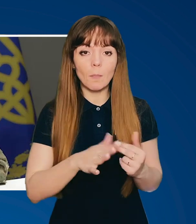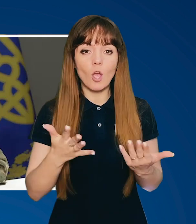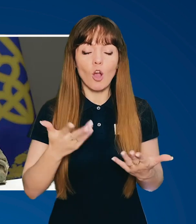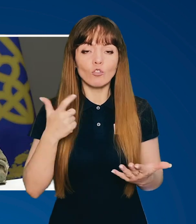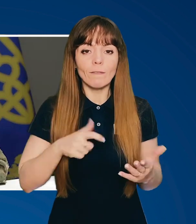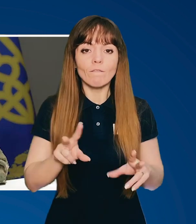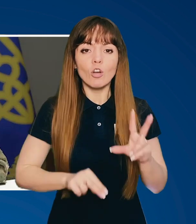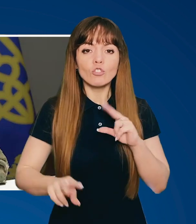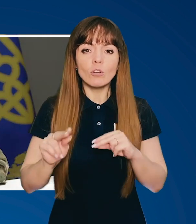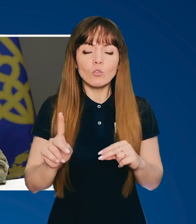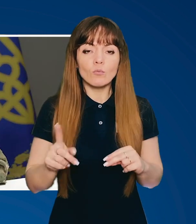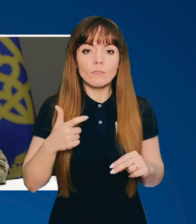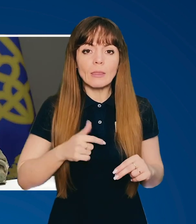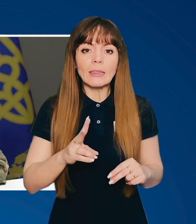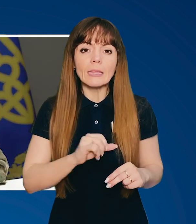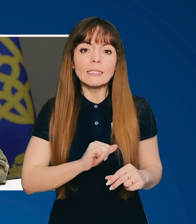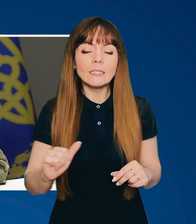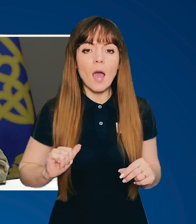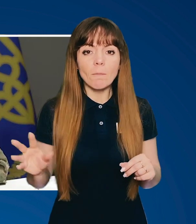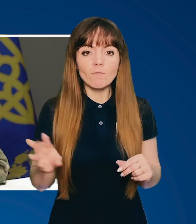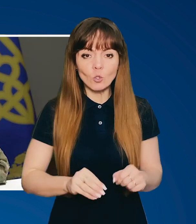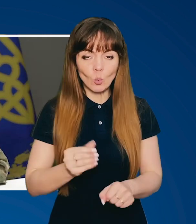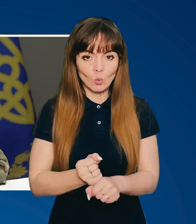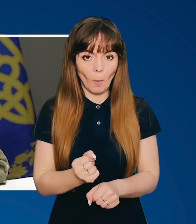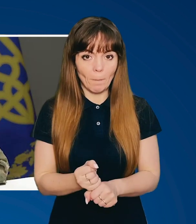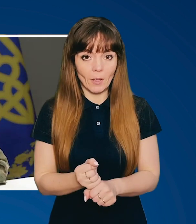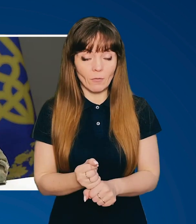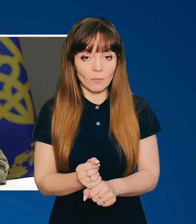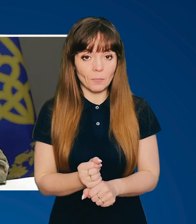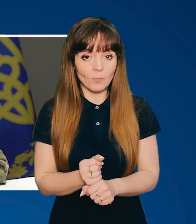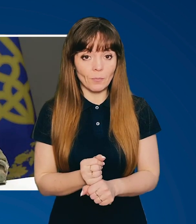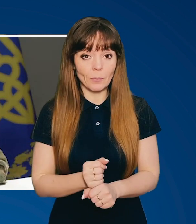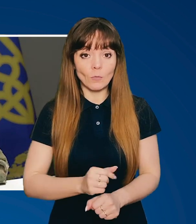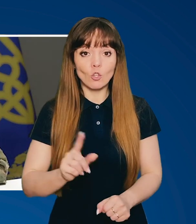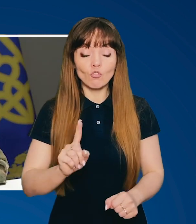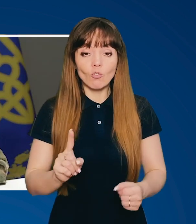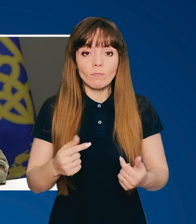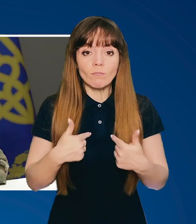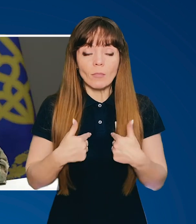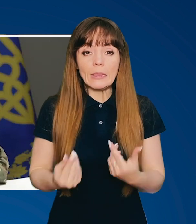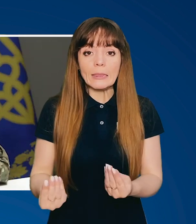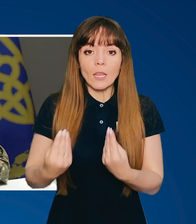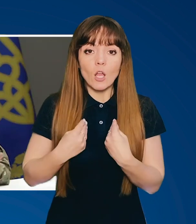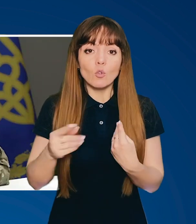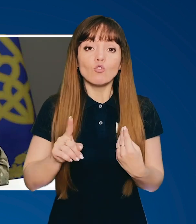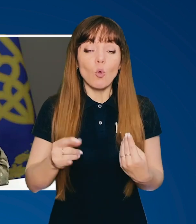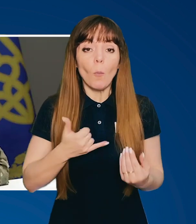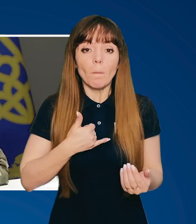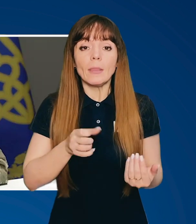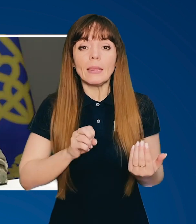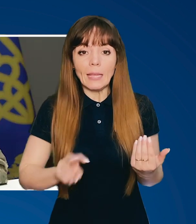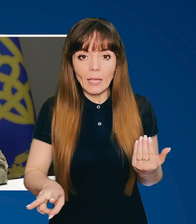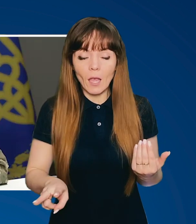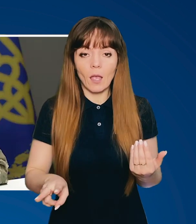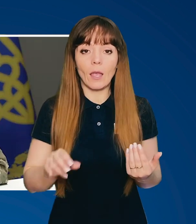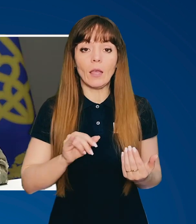вважаєш, що ти не сам це зробив, що тобі дано і що в тебе є, ти